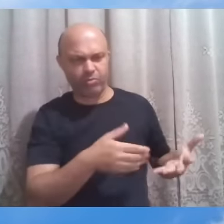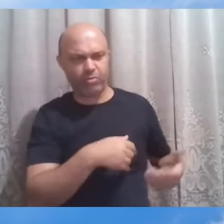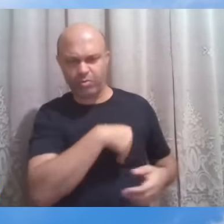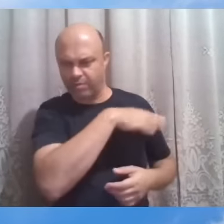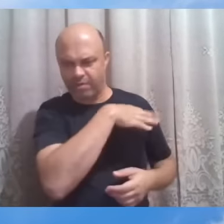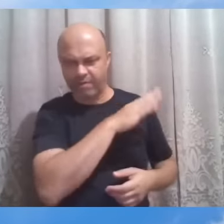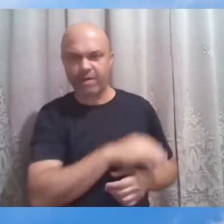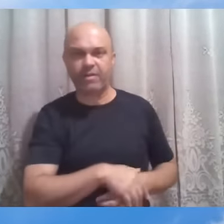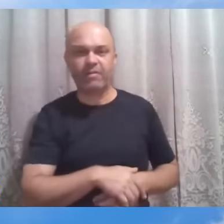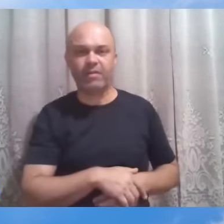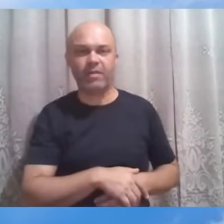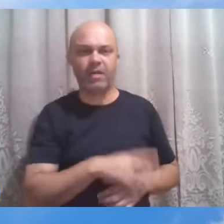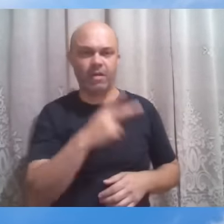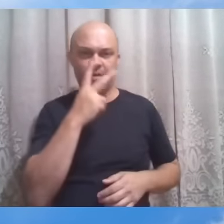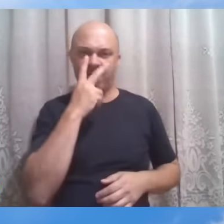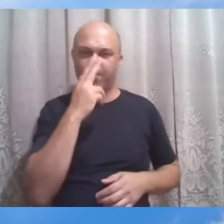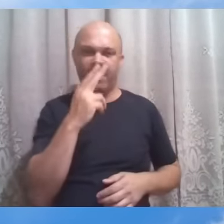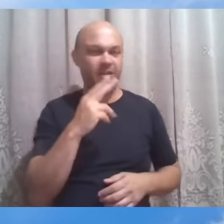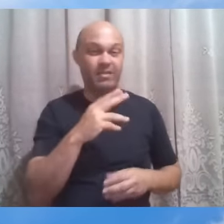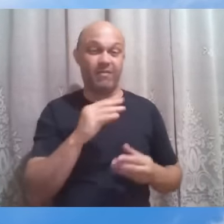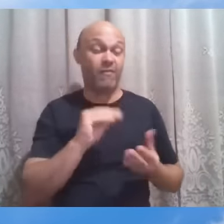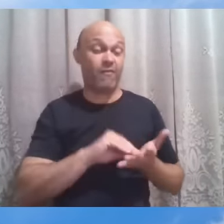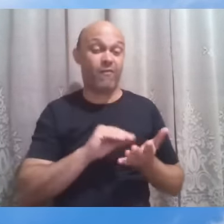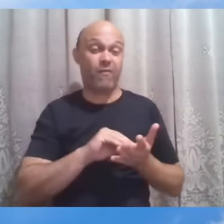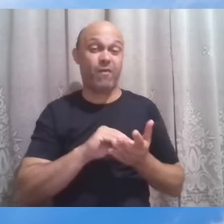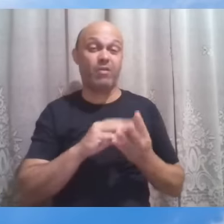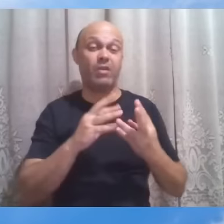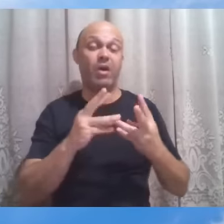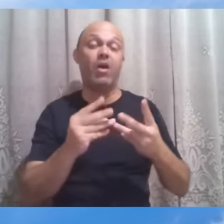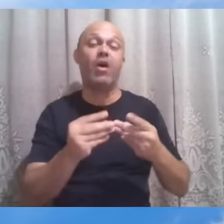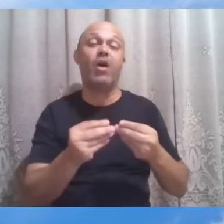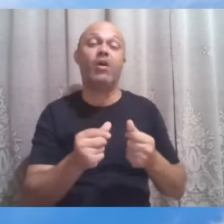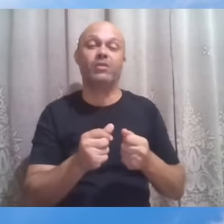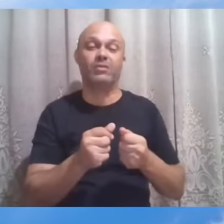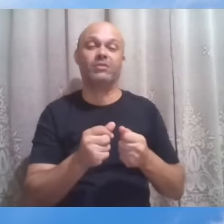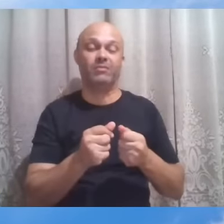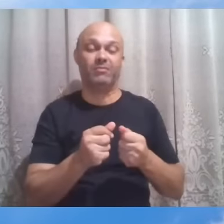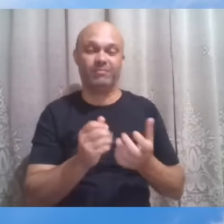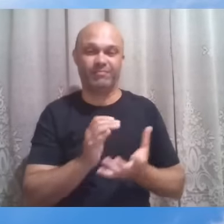Parece de uma insensibilidade, né, os discípulos ainda naquele contexto.